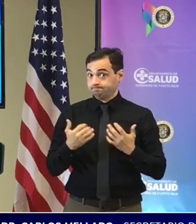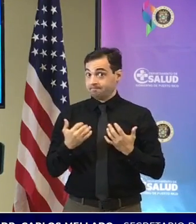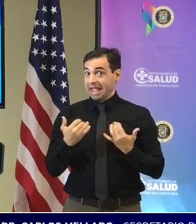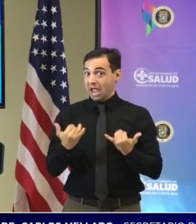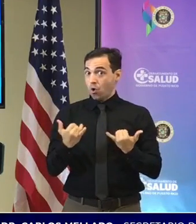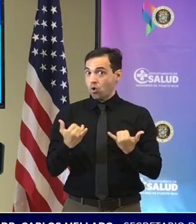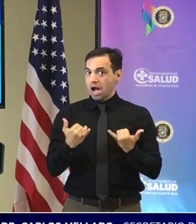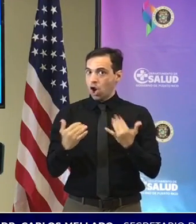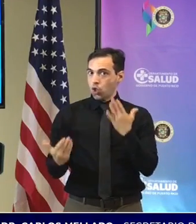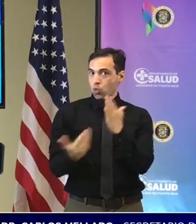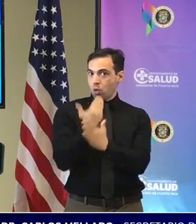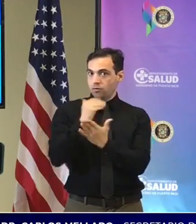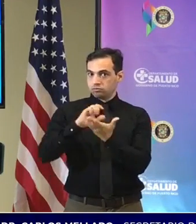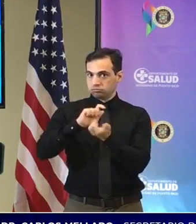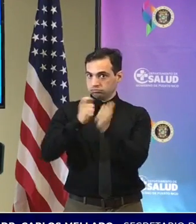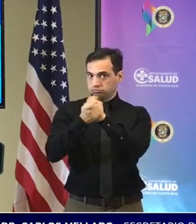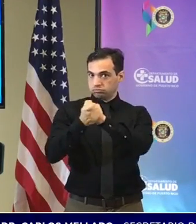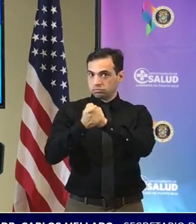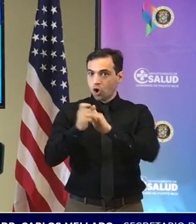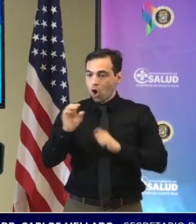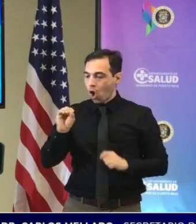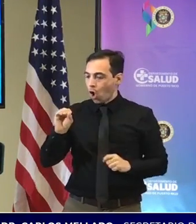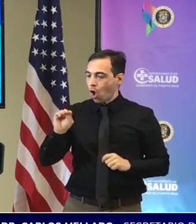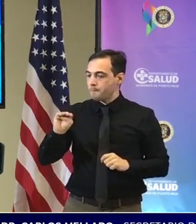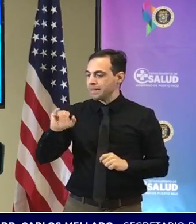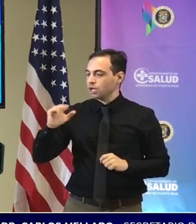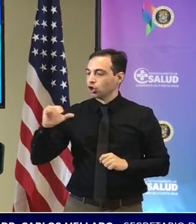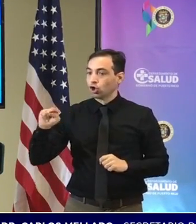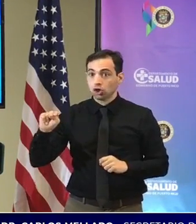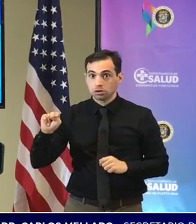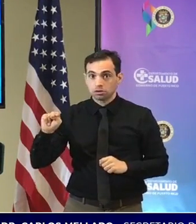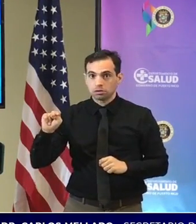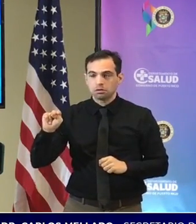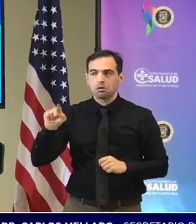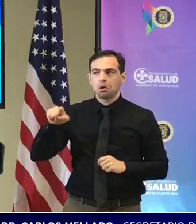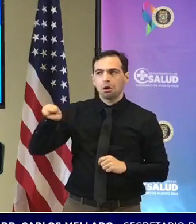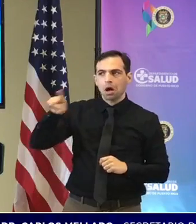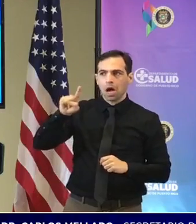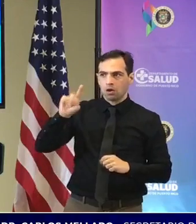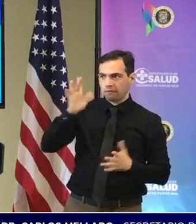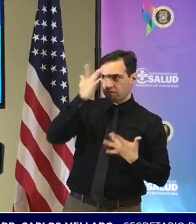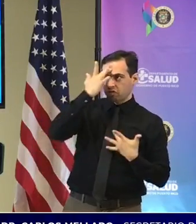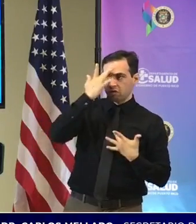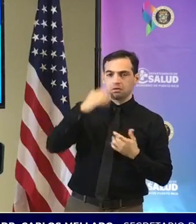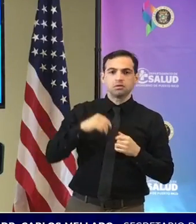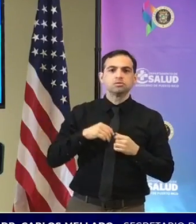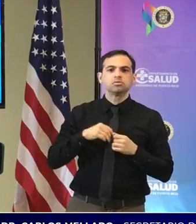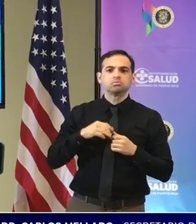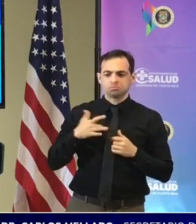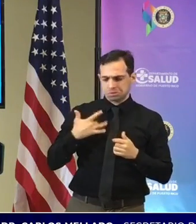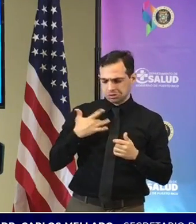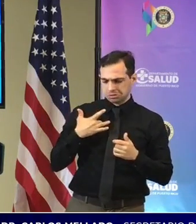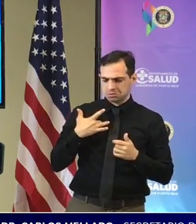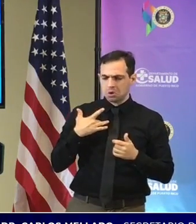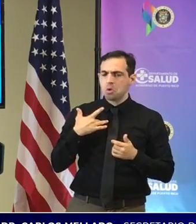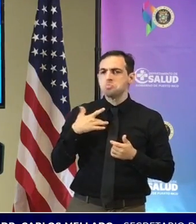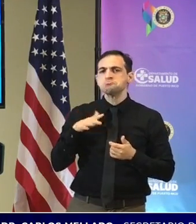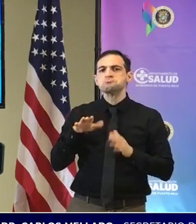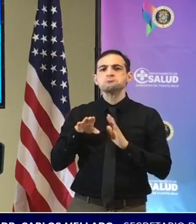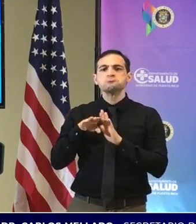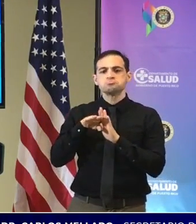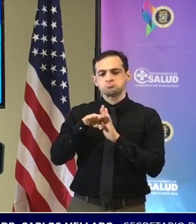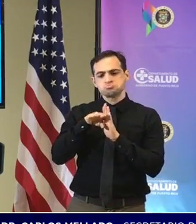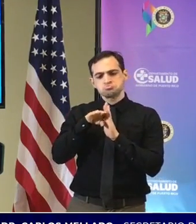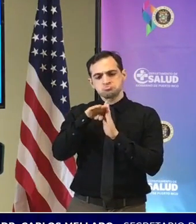son de Omicron los pacientes tienen síntomas de leve a moderado no tenemos pacientes todavía no